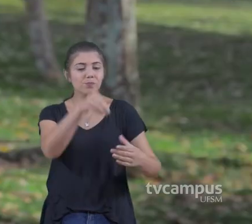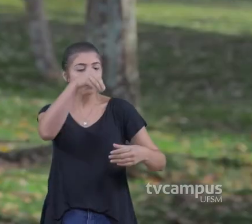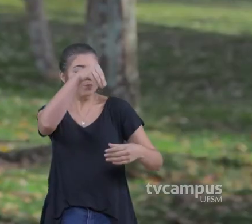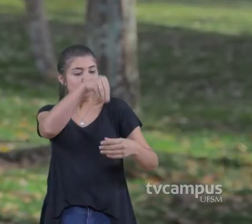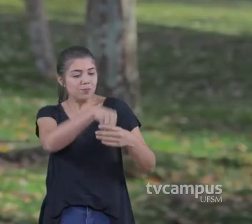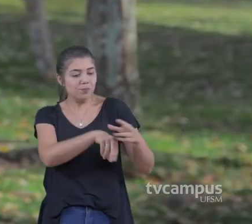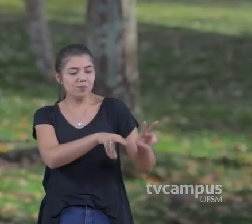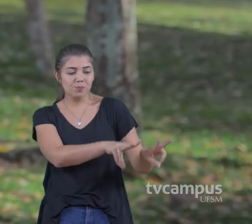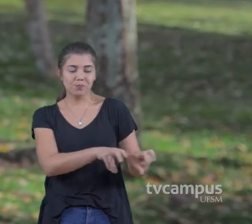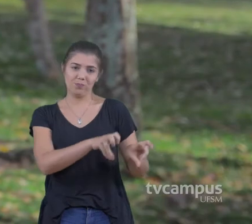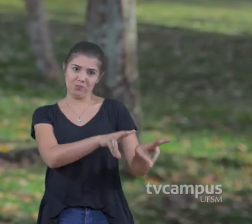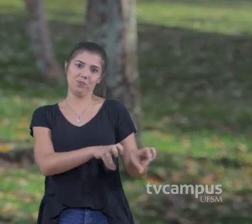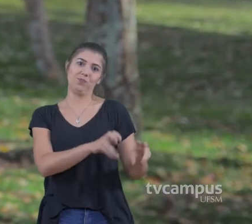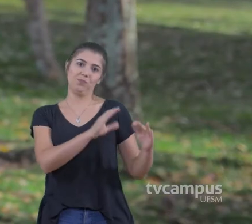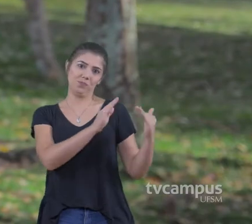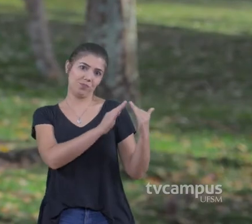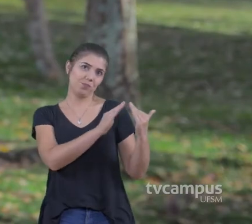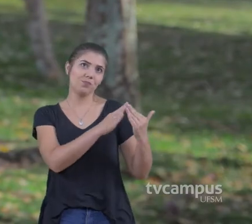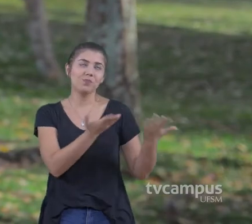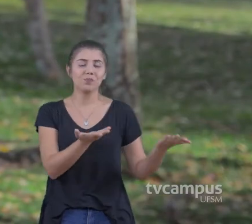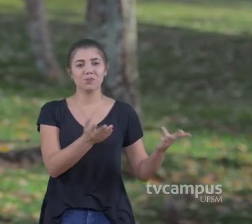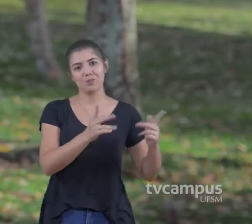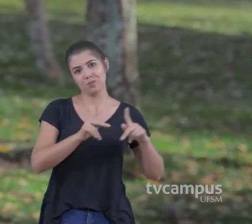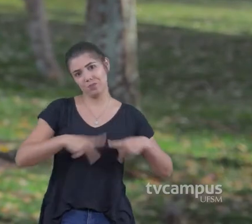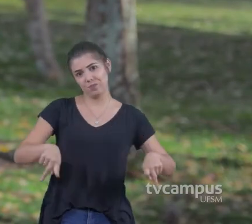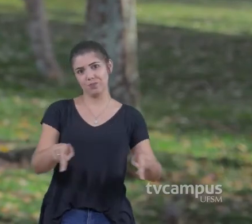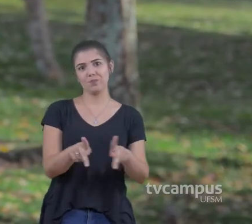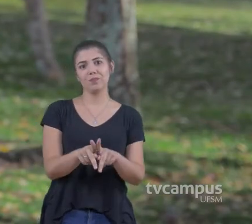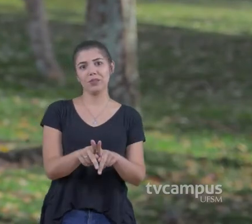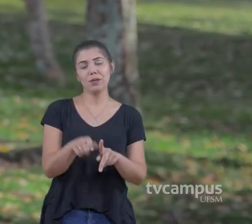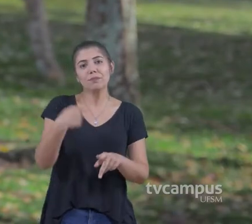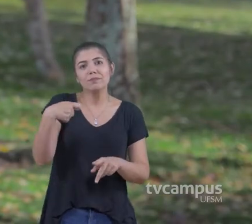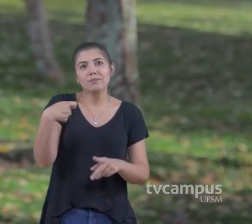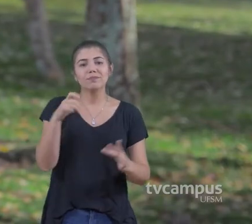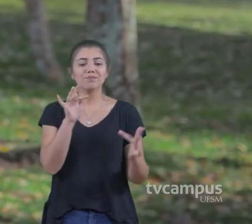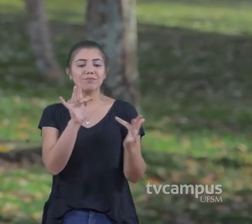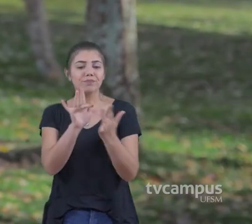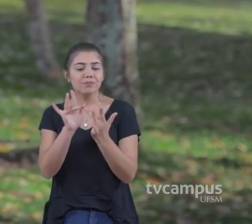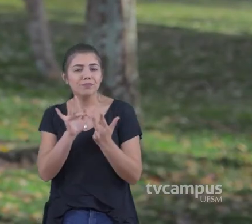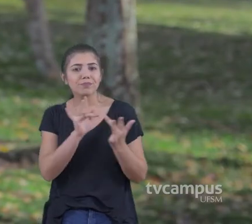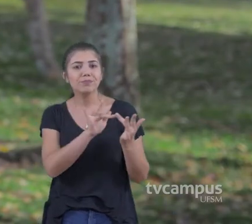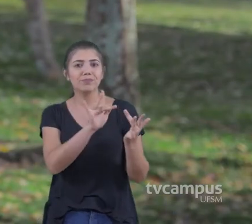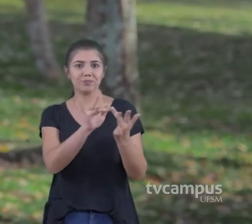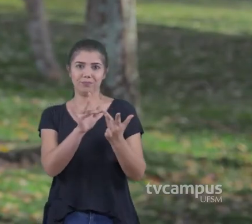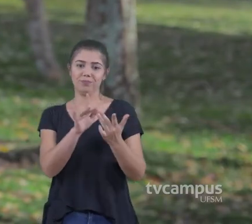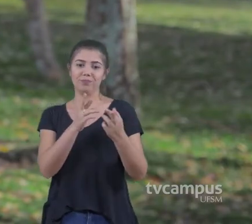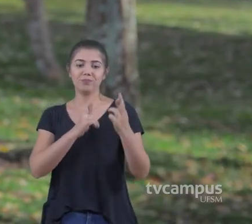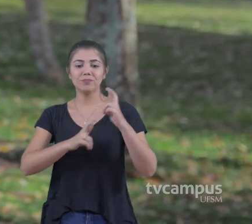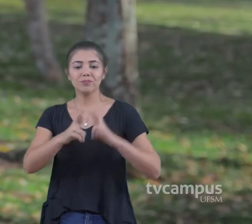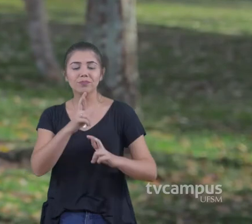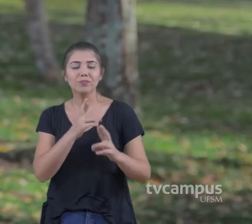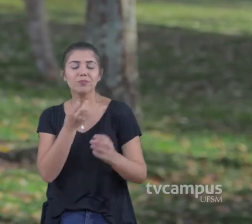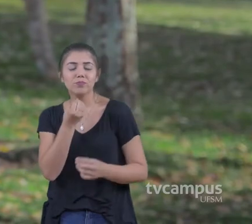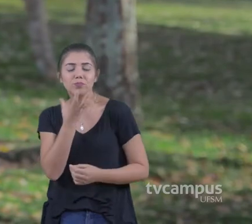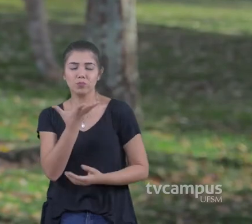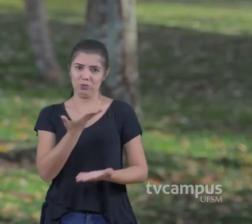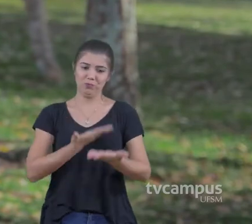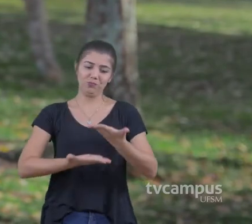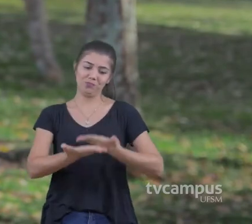da casa das pessoas Dessa maneira, gente precisa ter um contato íntimo Com a população De modo a ter um trabalho